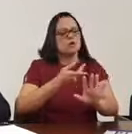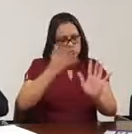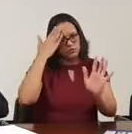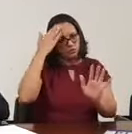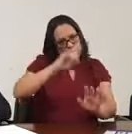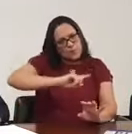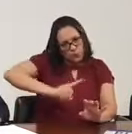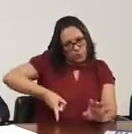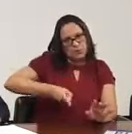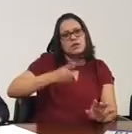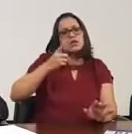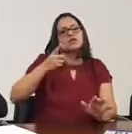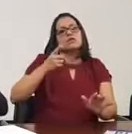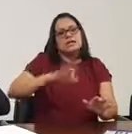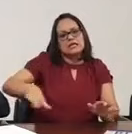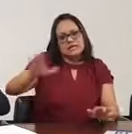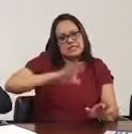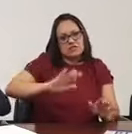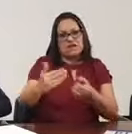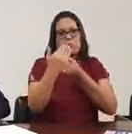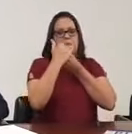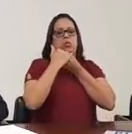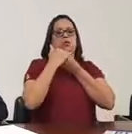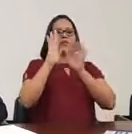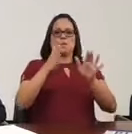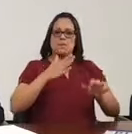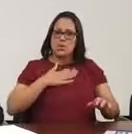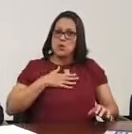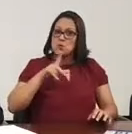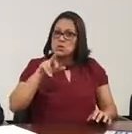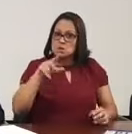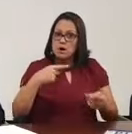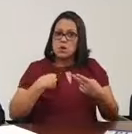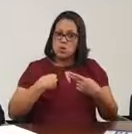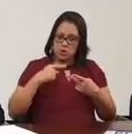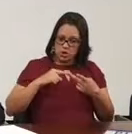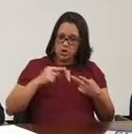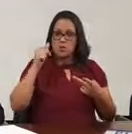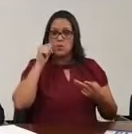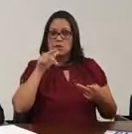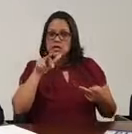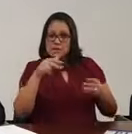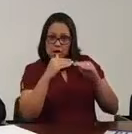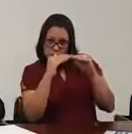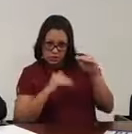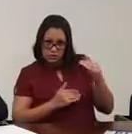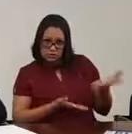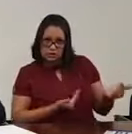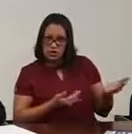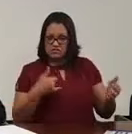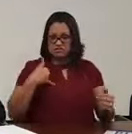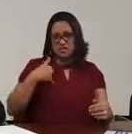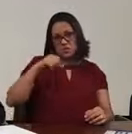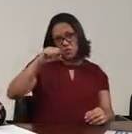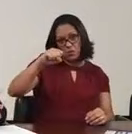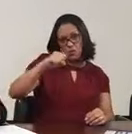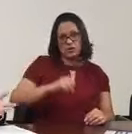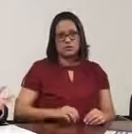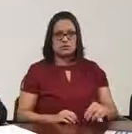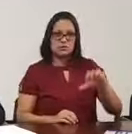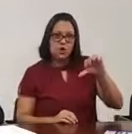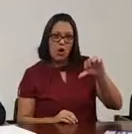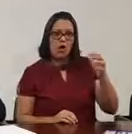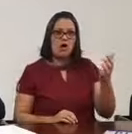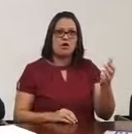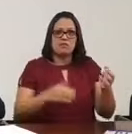infantil, porque eu ia ser massacrado. Mas quer dizer que eu, meu irmão mais velho, uma irmã minha também, um pouco mais nova, com essa idade, 8, 9, 10, 12